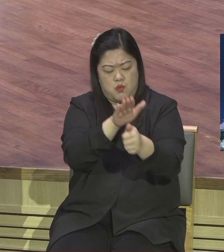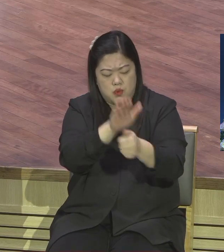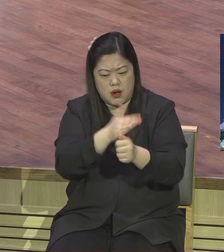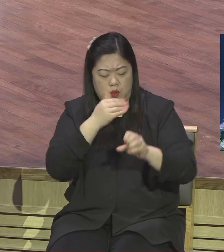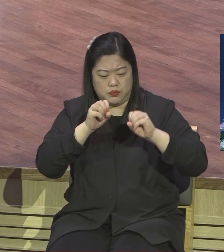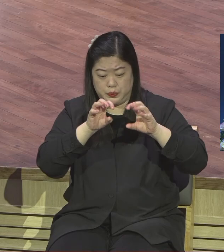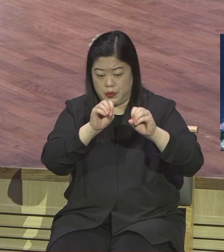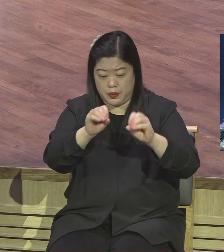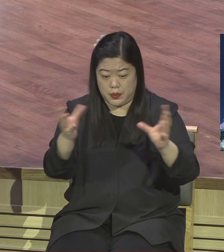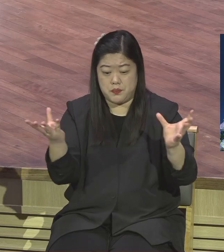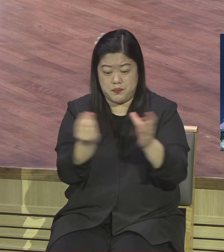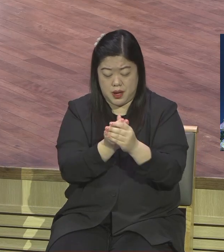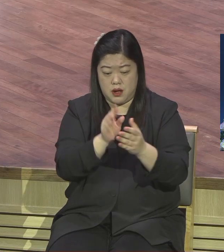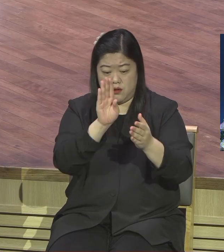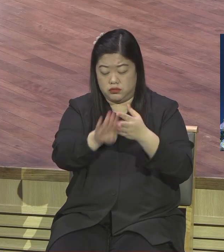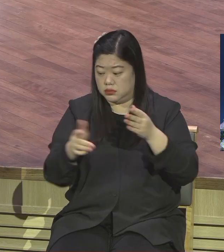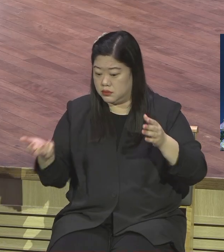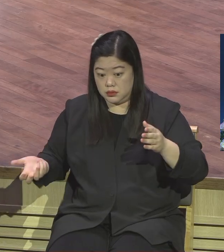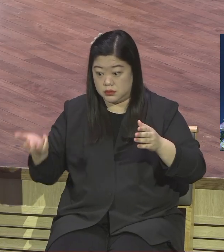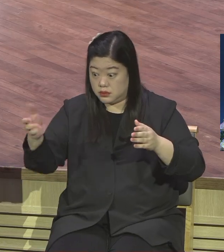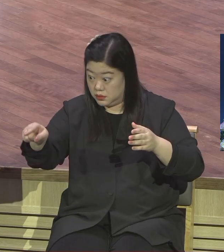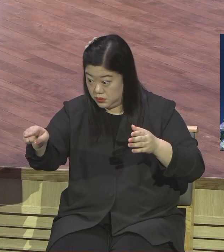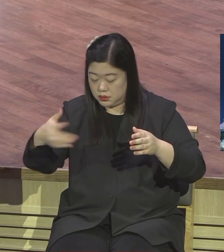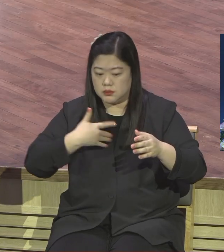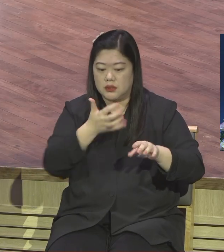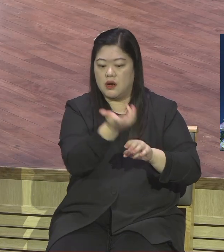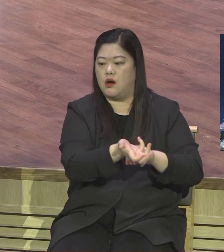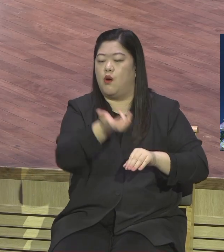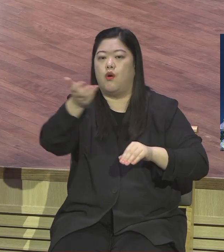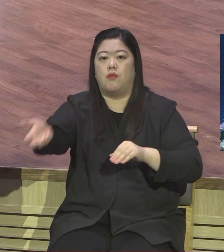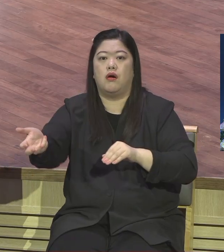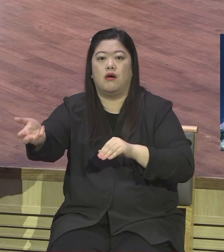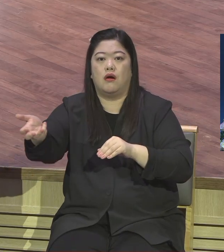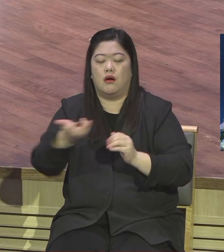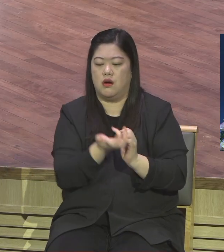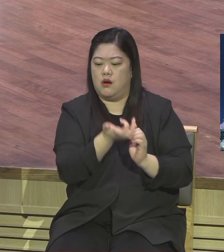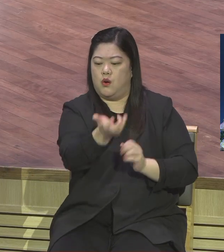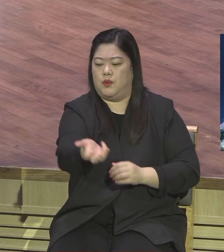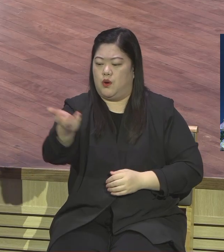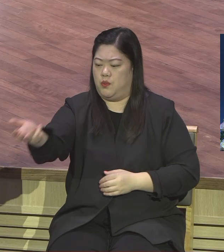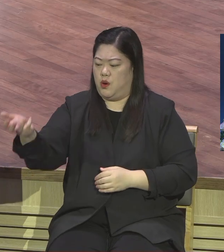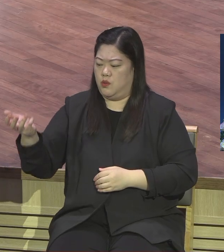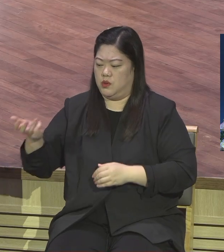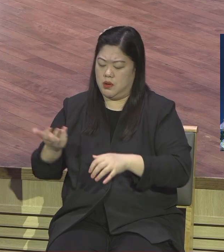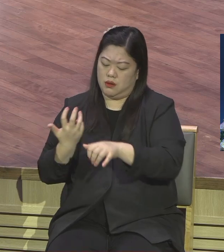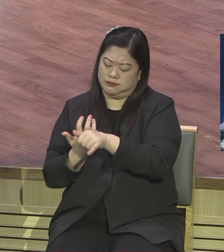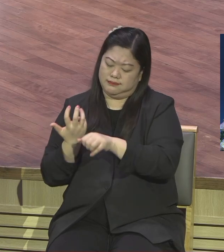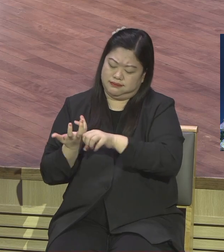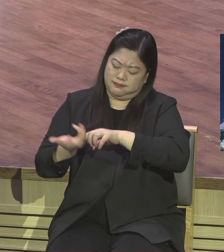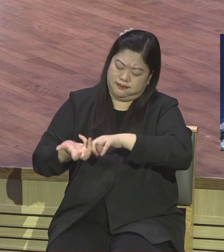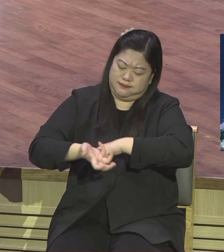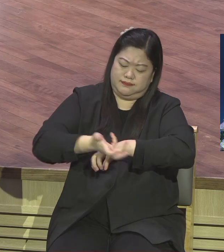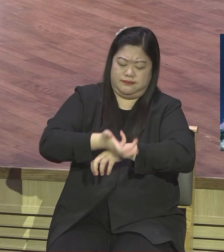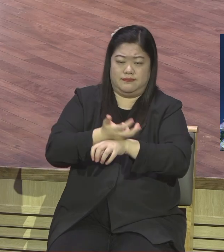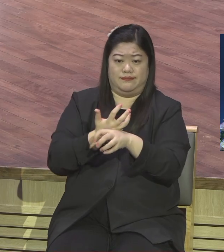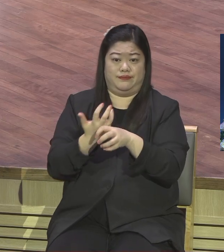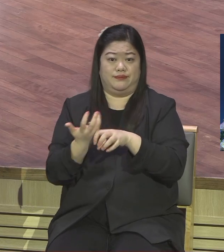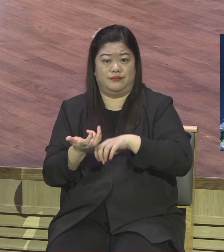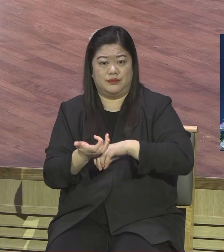보고하고 캠프하고 간 이 지역이 이렇게 결과적으로 이렇게 돼 딱 보고하고 그렇게 한 두 주 있다가